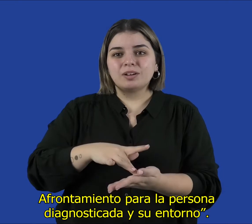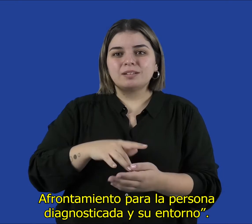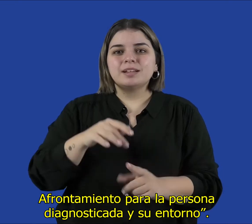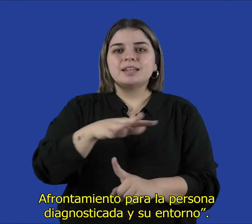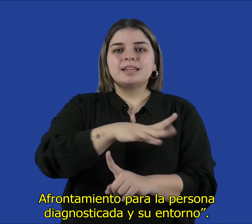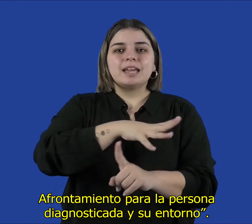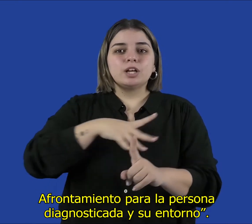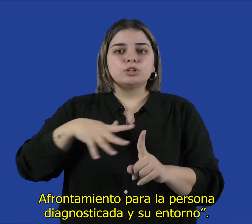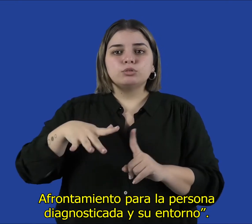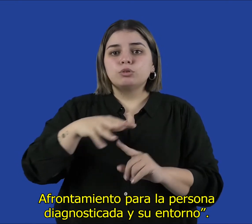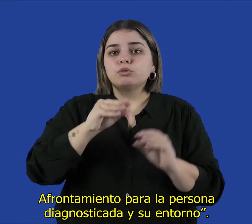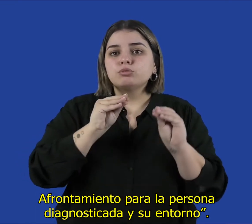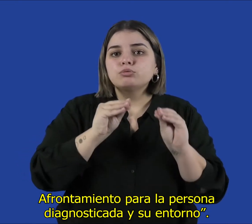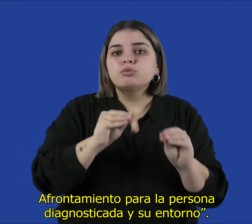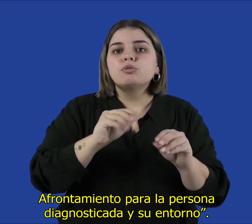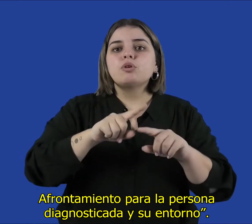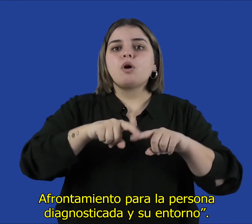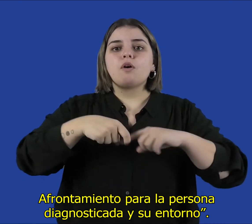diagnosticada y su entorno.